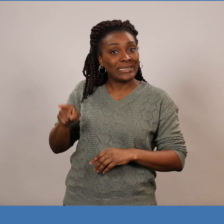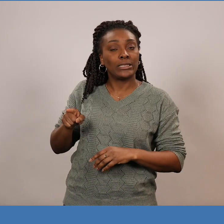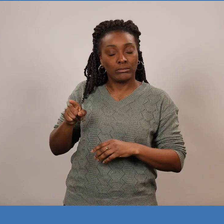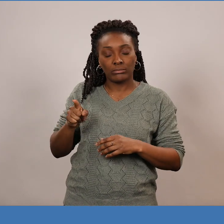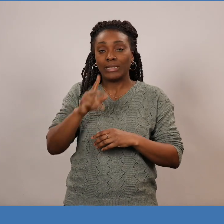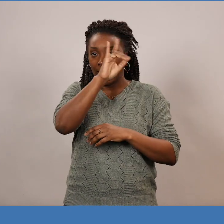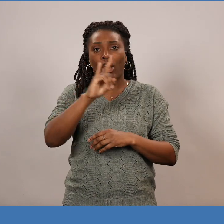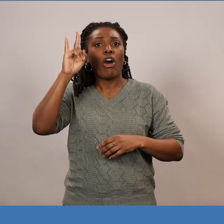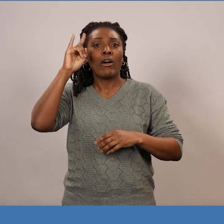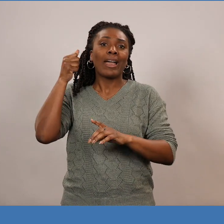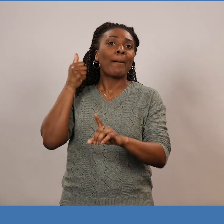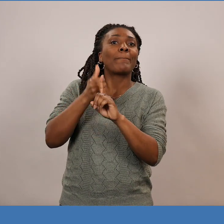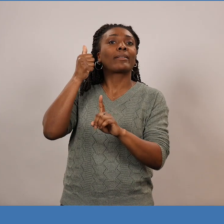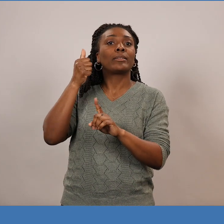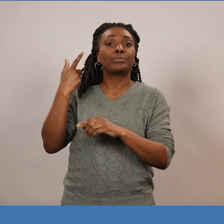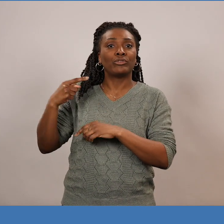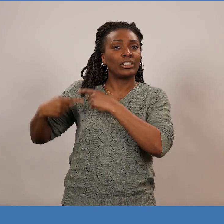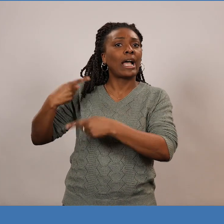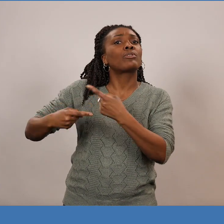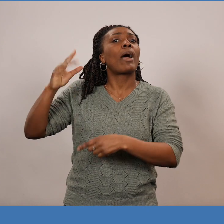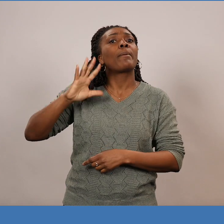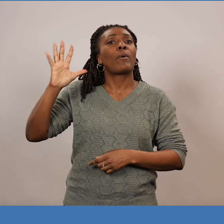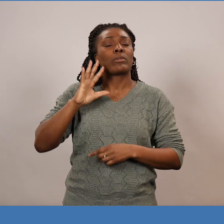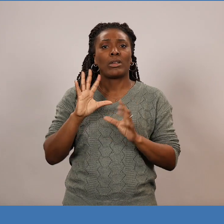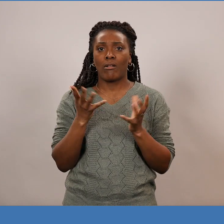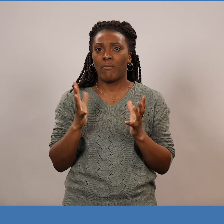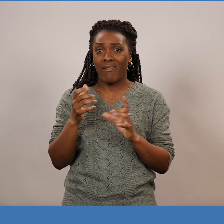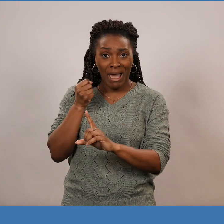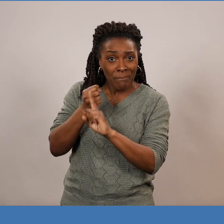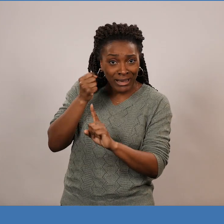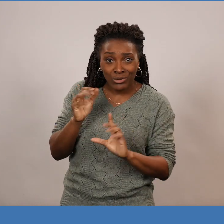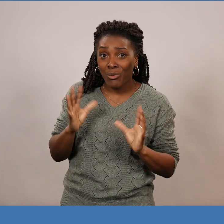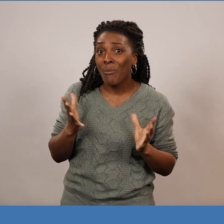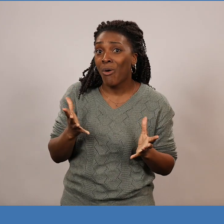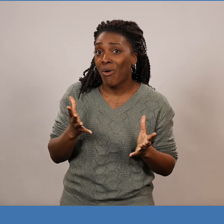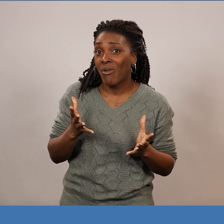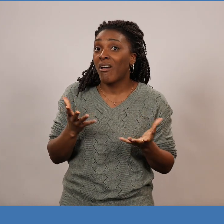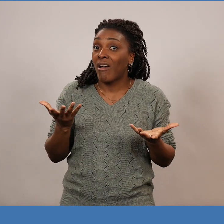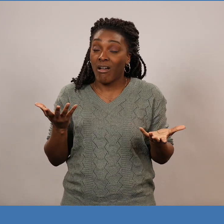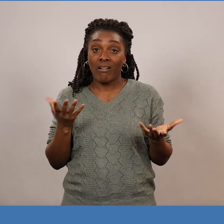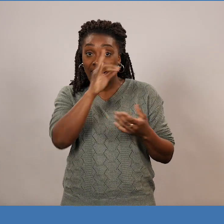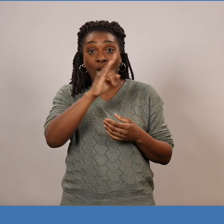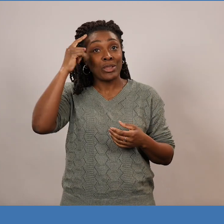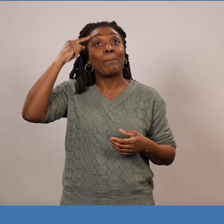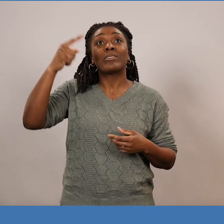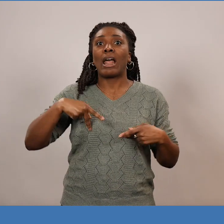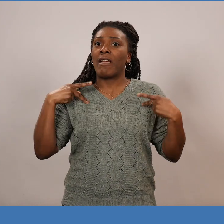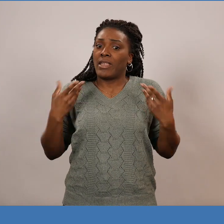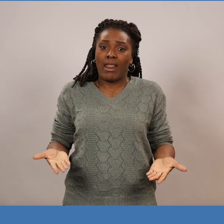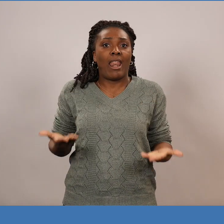Donc il a marqué sa génération en son temps. Mais comment? Dans sa tête, il n'y que la